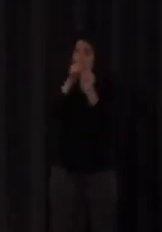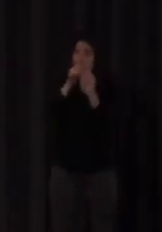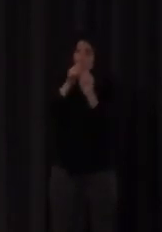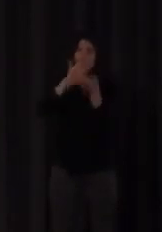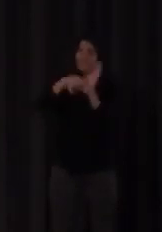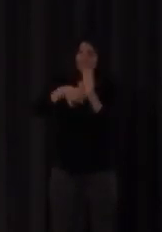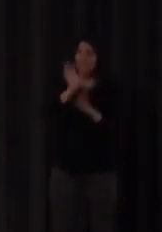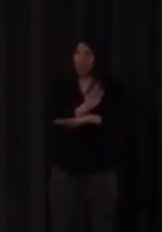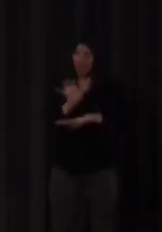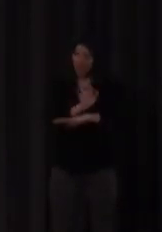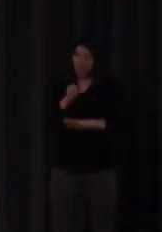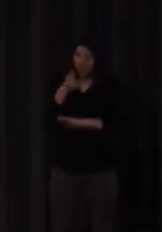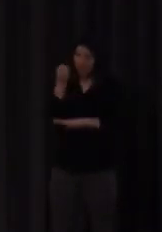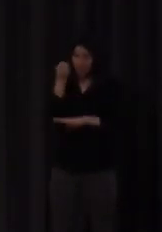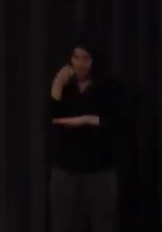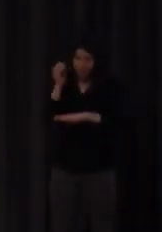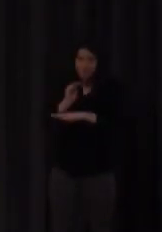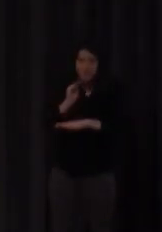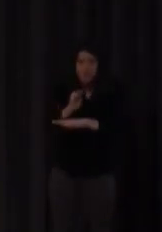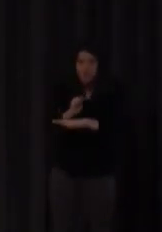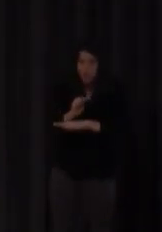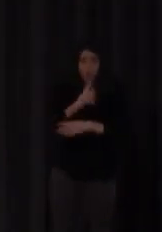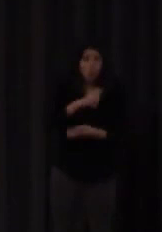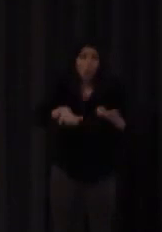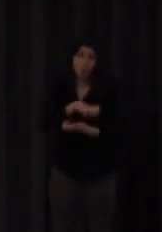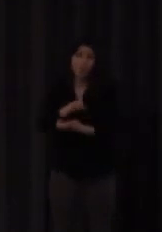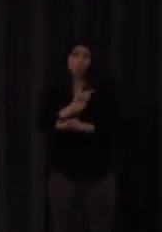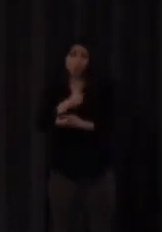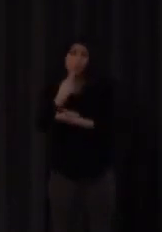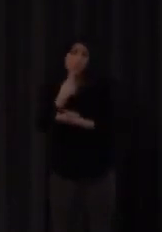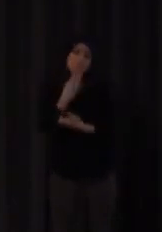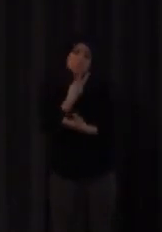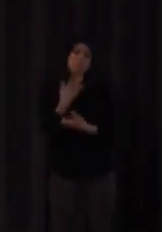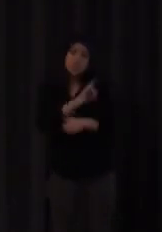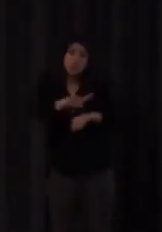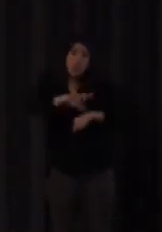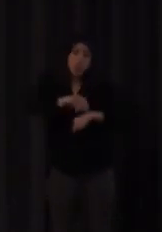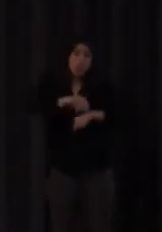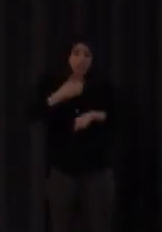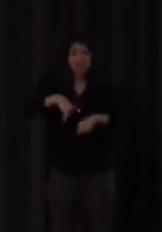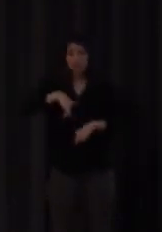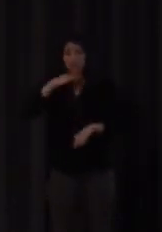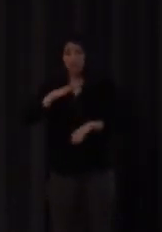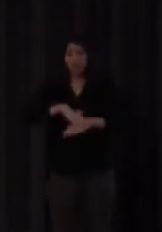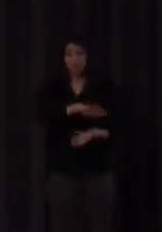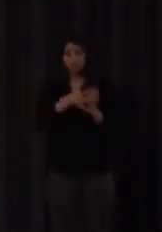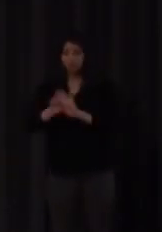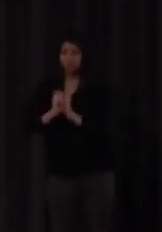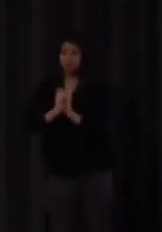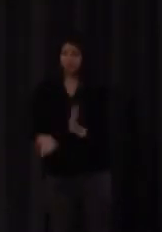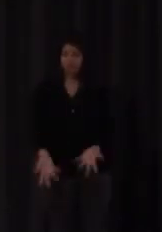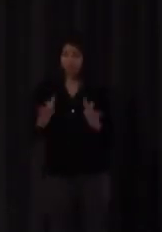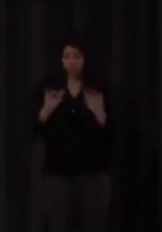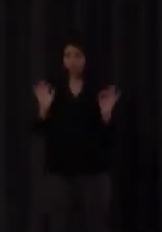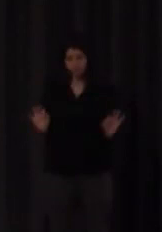duran en 25 horas se puede estar escribiendo con mucha con mucha agilidad bueno pues el